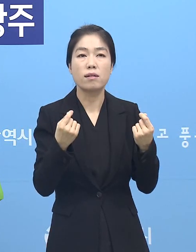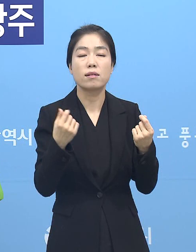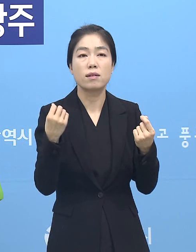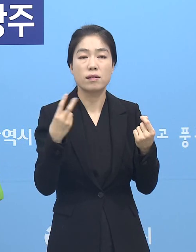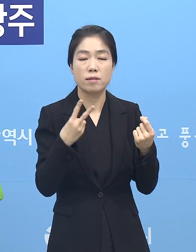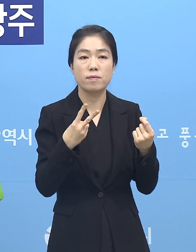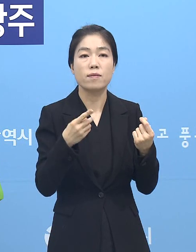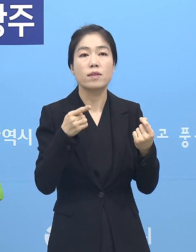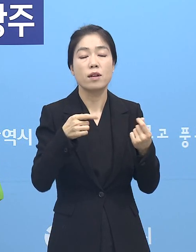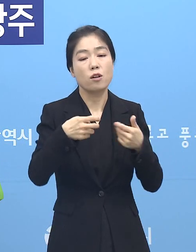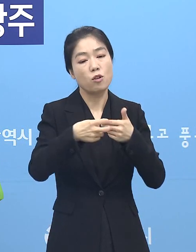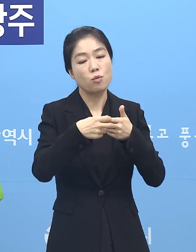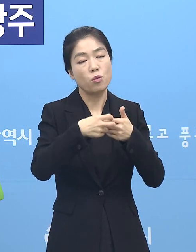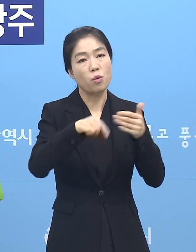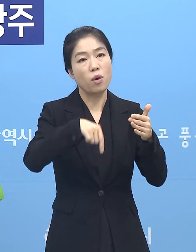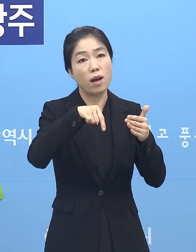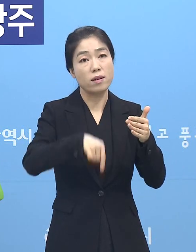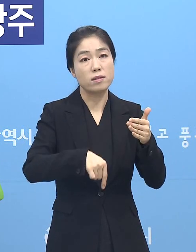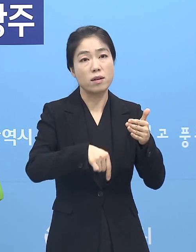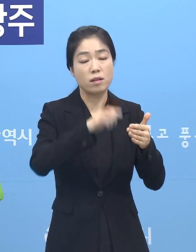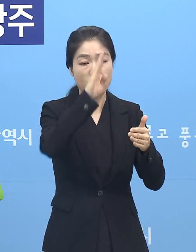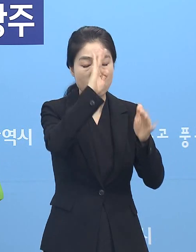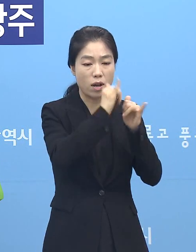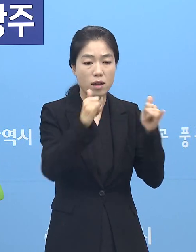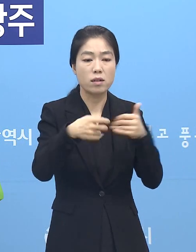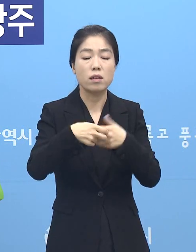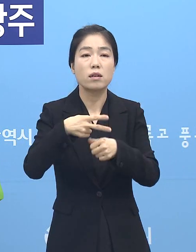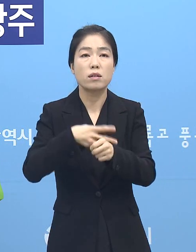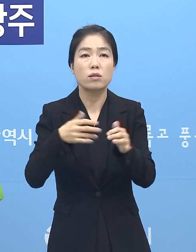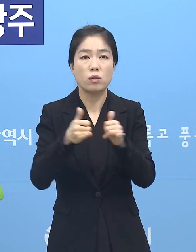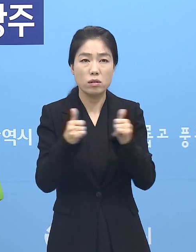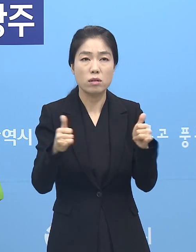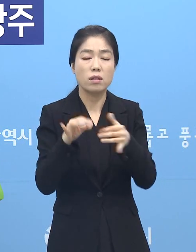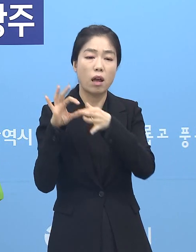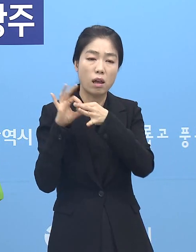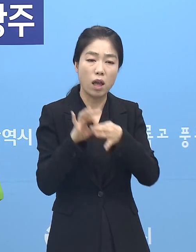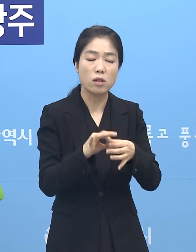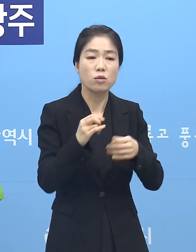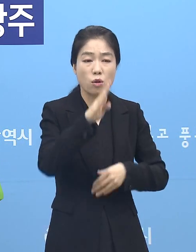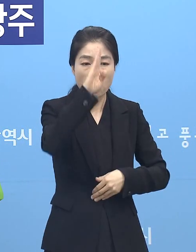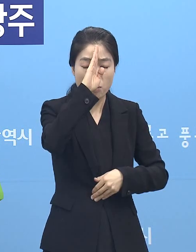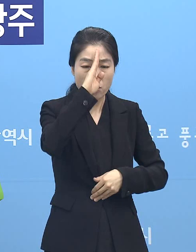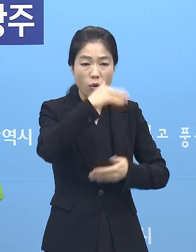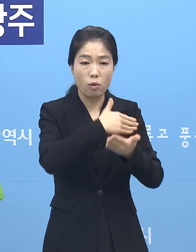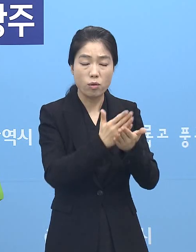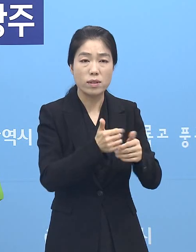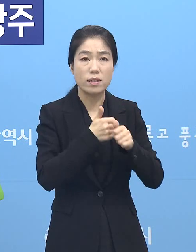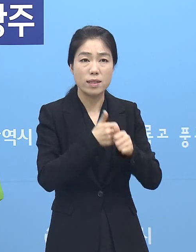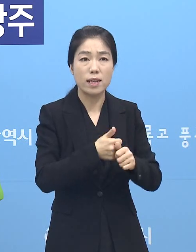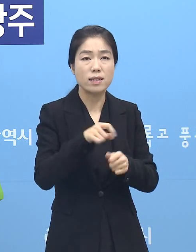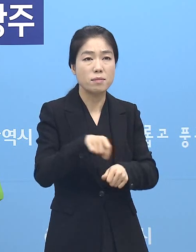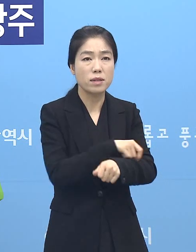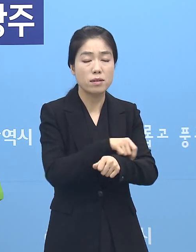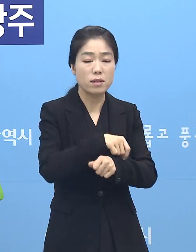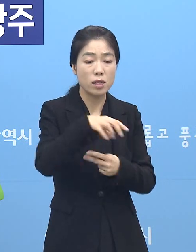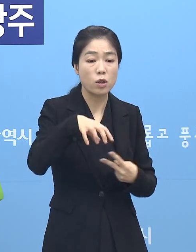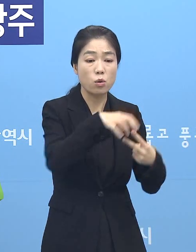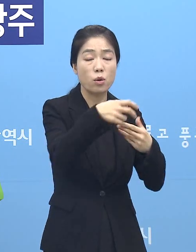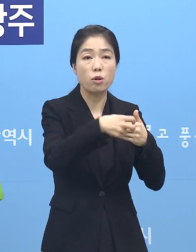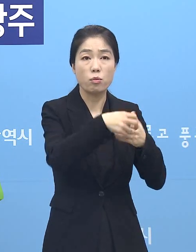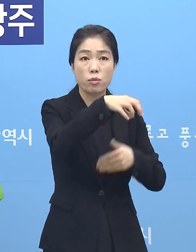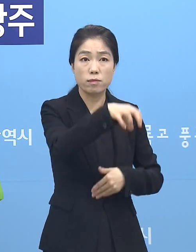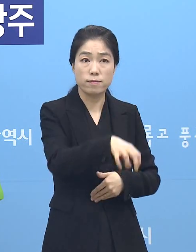병원은 어쨌든 환자와 의료인이 끊임없이 또 질환의 종류에 따라서 특히 요양병원 같은 경우는